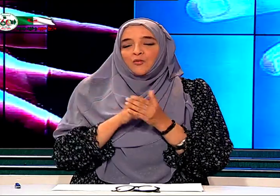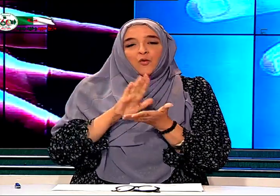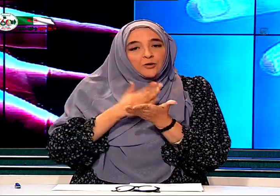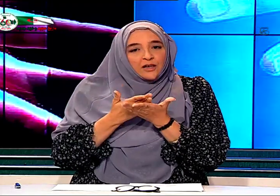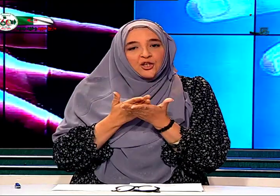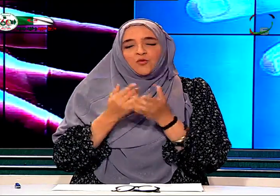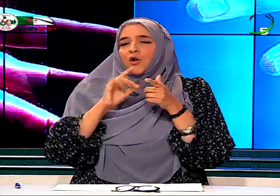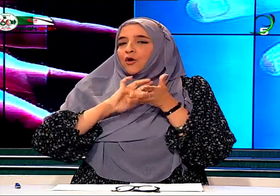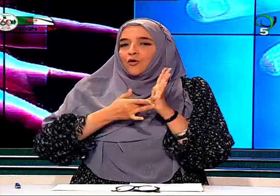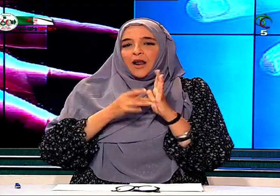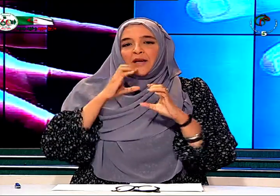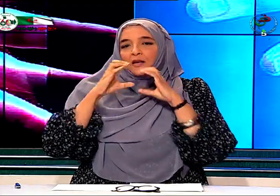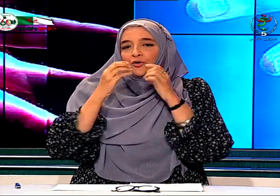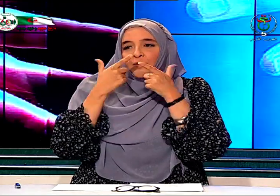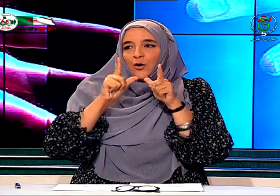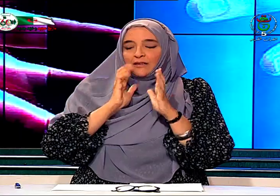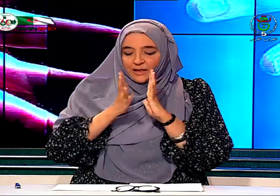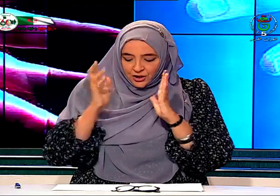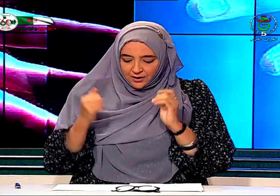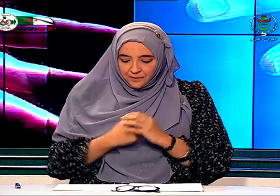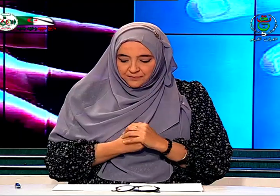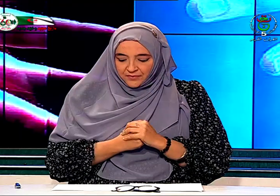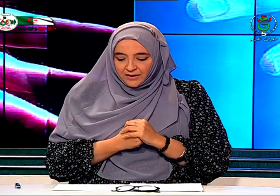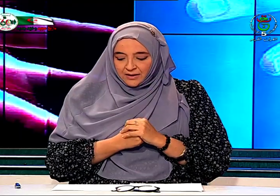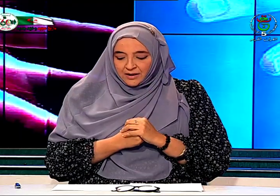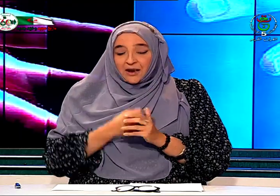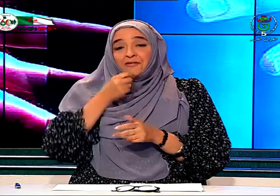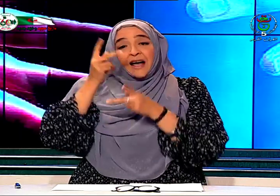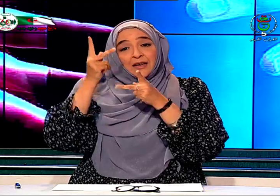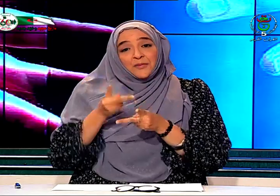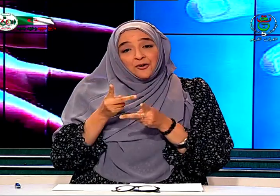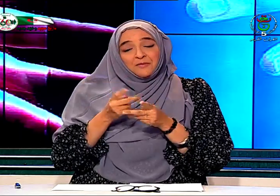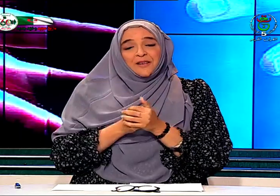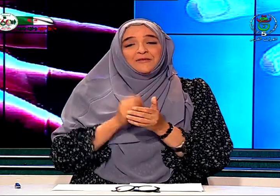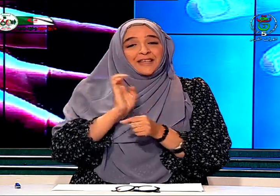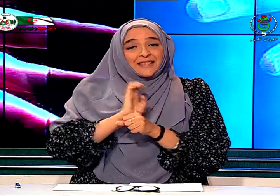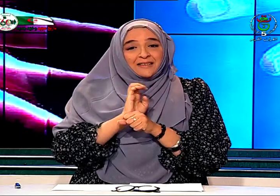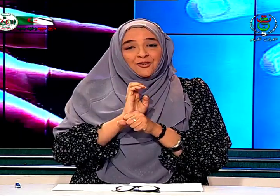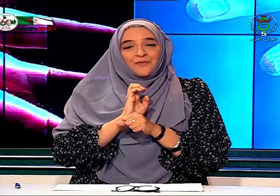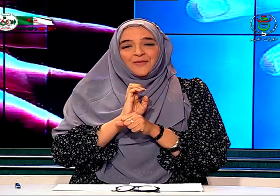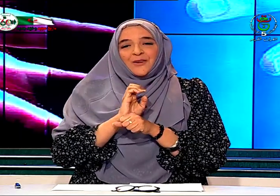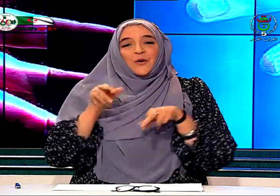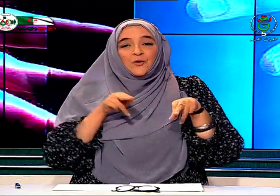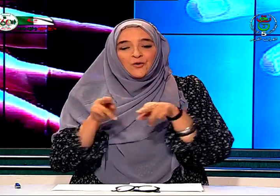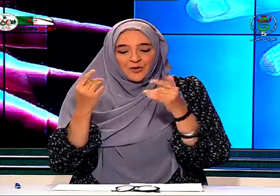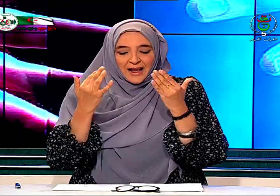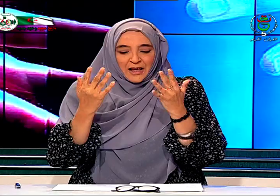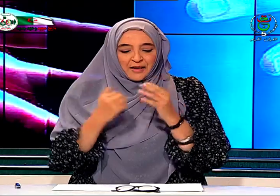ويترجم كل ما يدور بلغة الإشارة فأهلا بكم في حصتكم دروب الأنامل